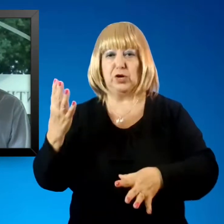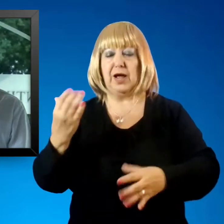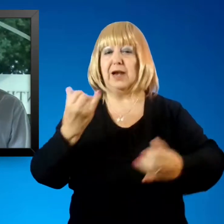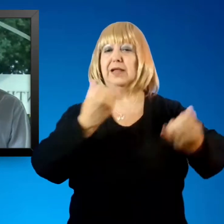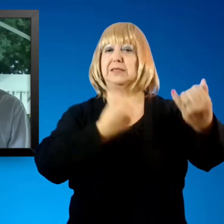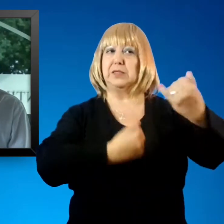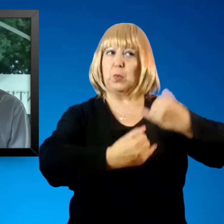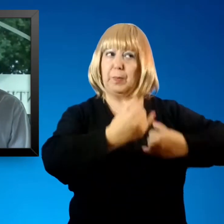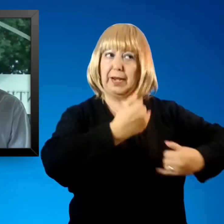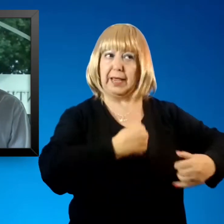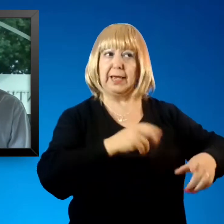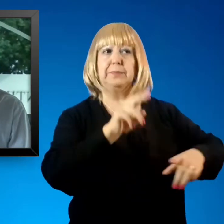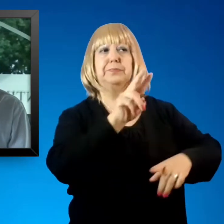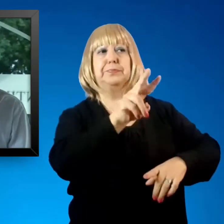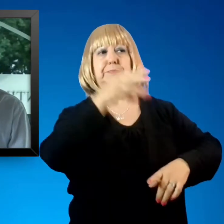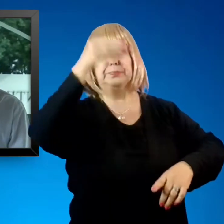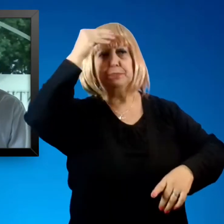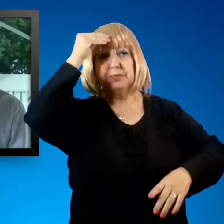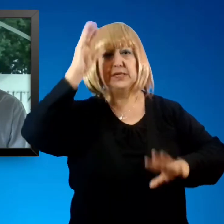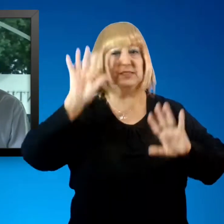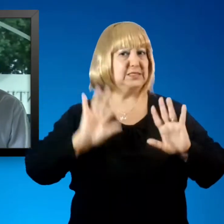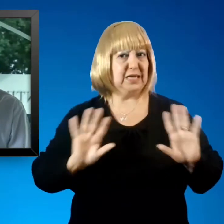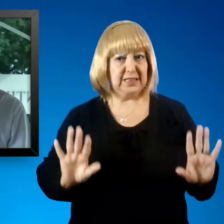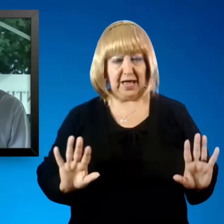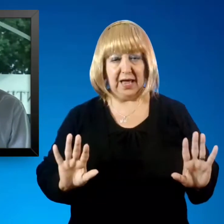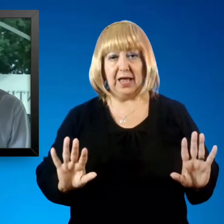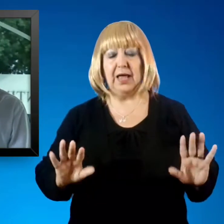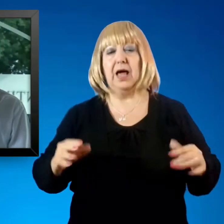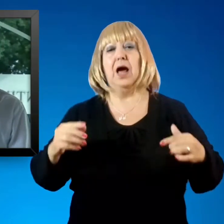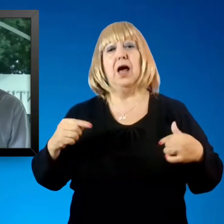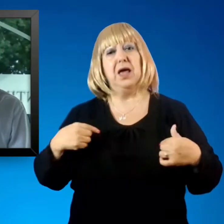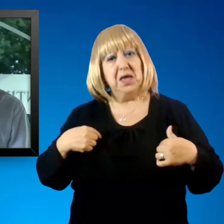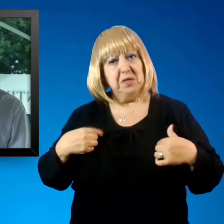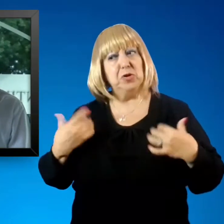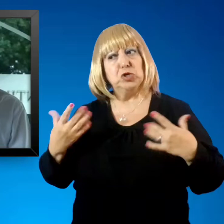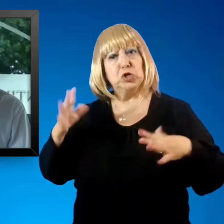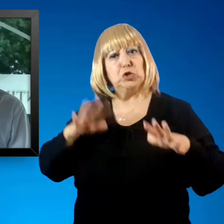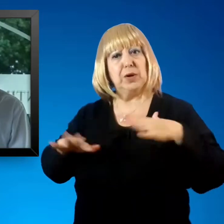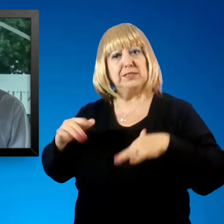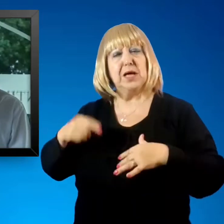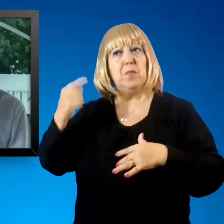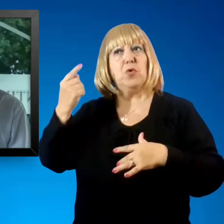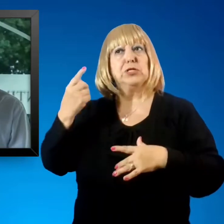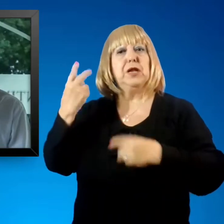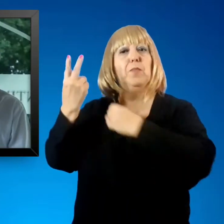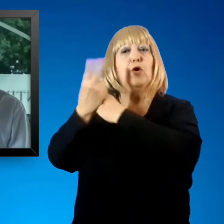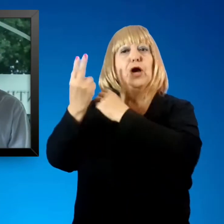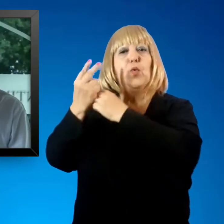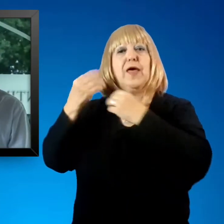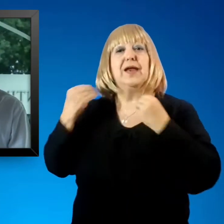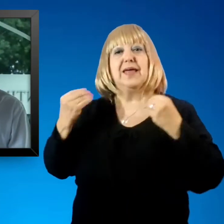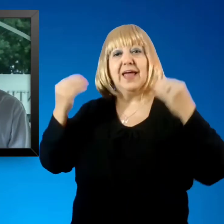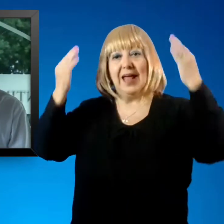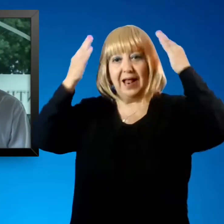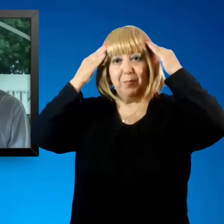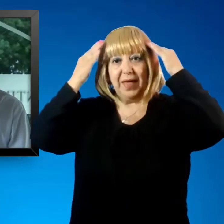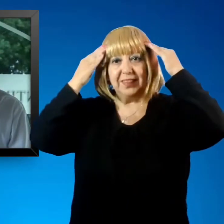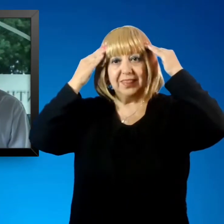expertos y tratar de hacer cosas que impacten en nuestro bienestar mental. Tenemos que cuidar mucho nuestro